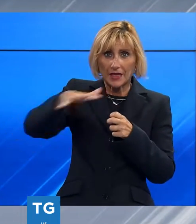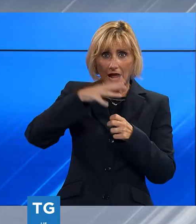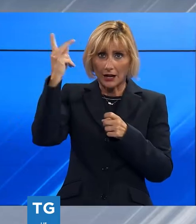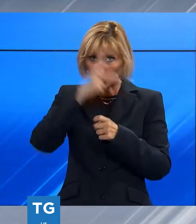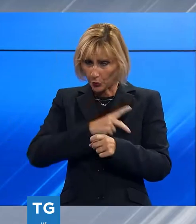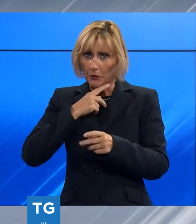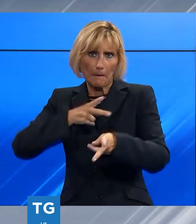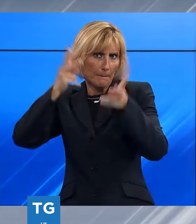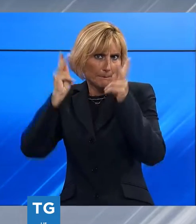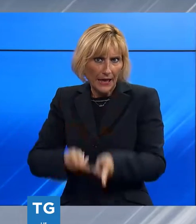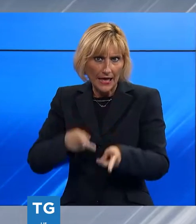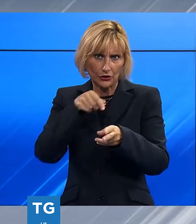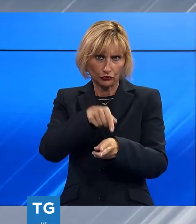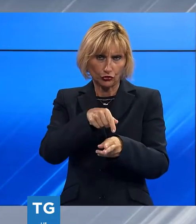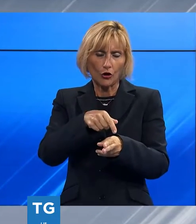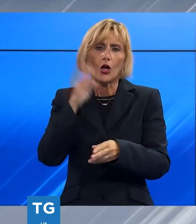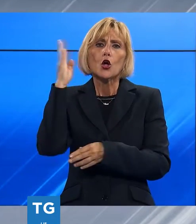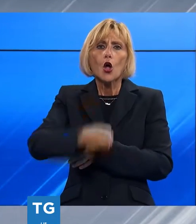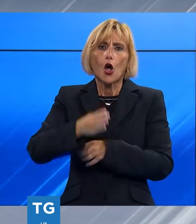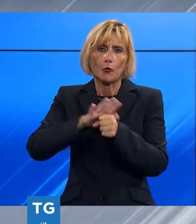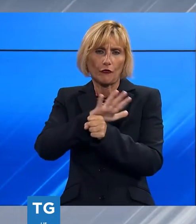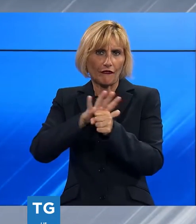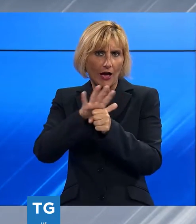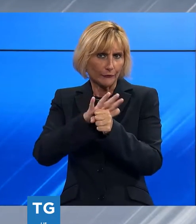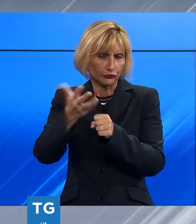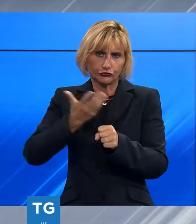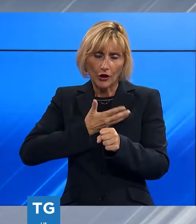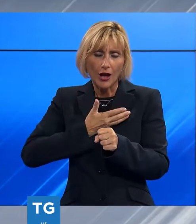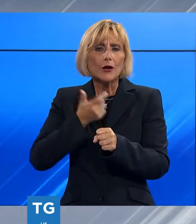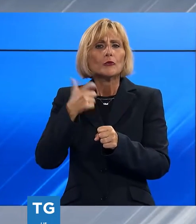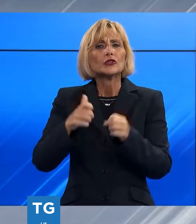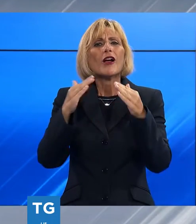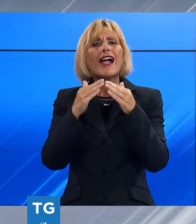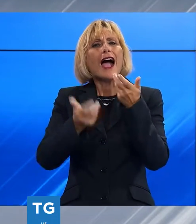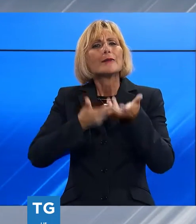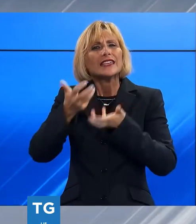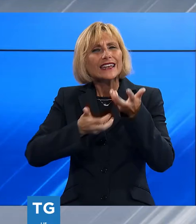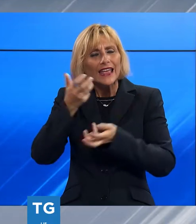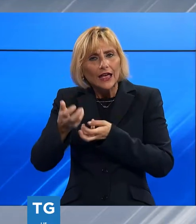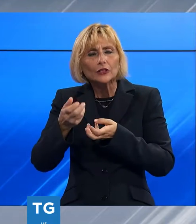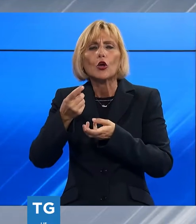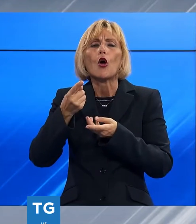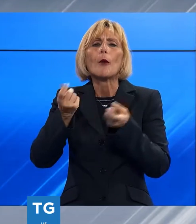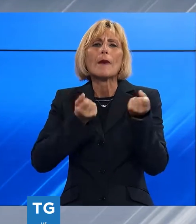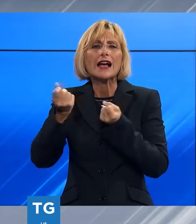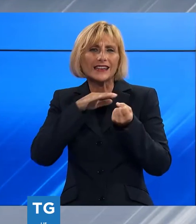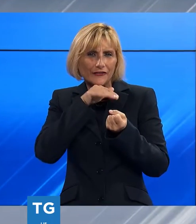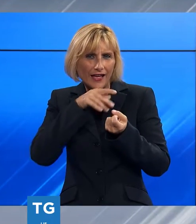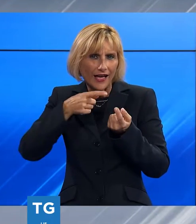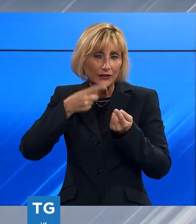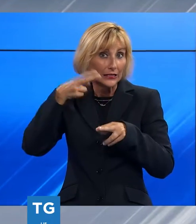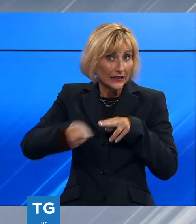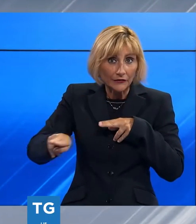ulteriore colpo economico alle famiglie. Il divieto di accendere caminetti e di circolazione dei veicoli più vecchi quest'anno potrà